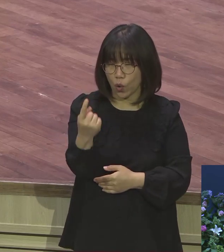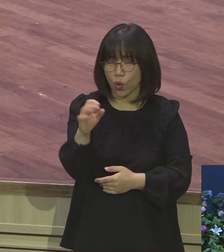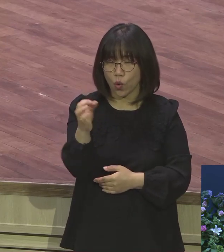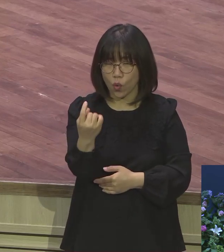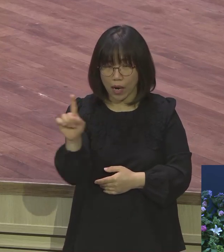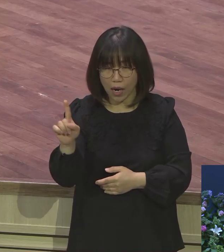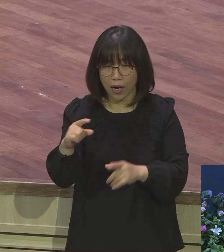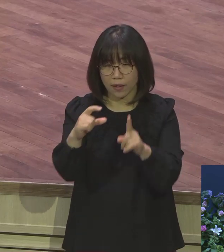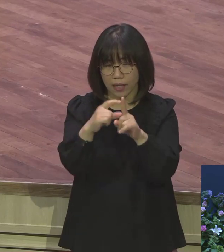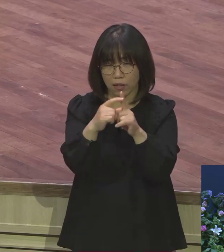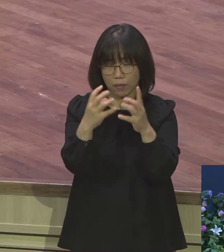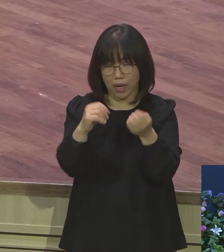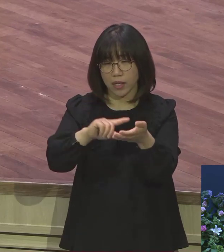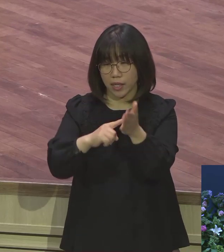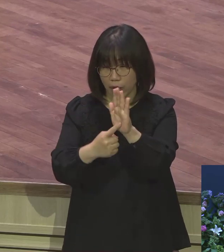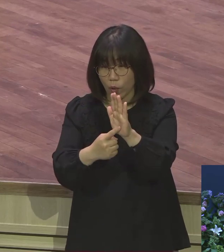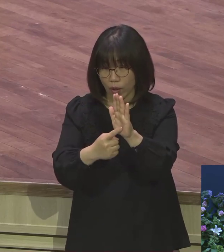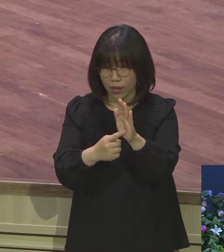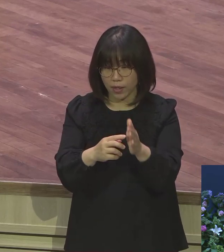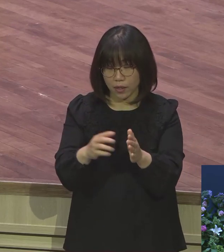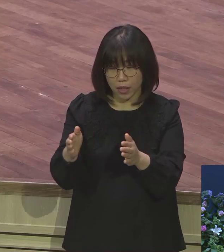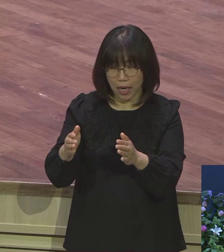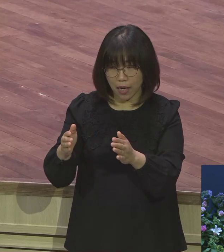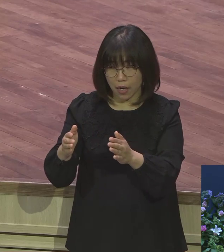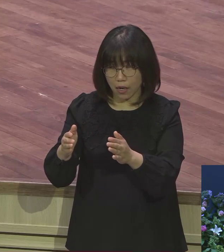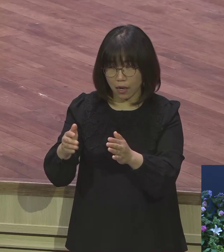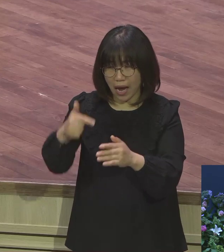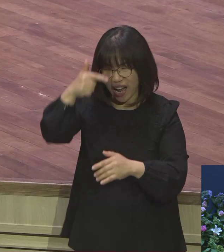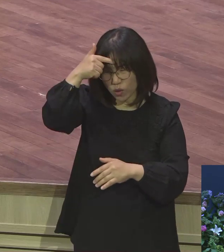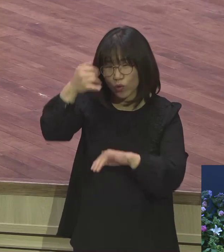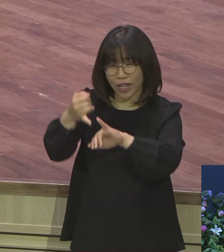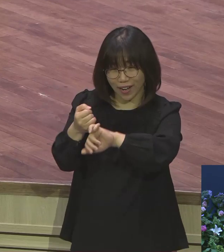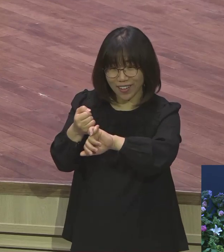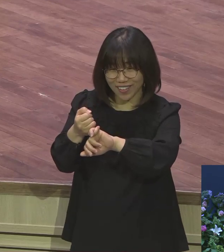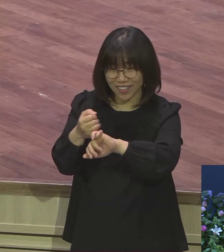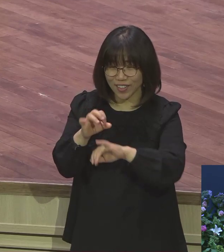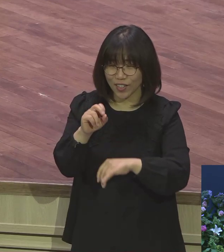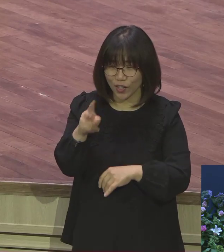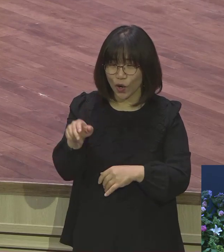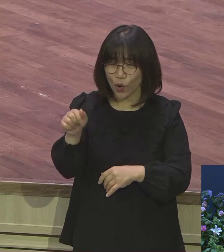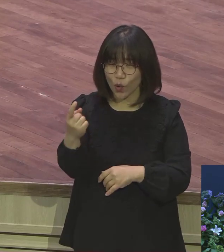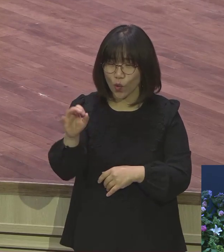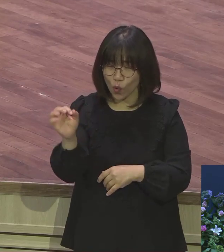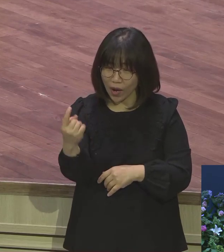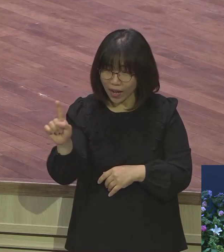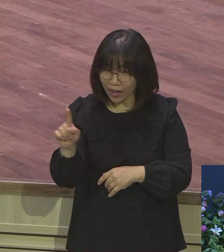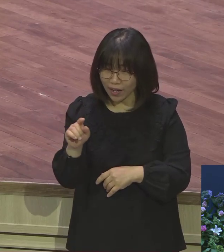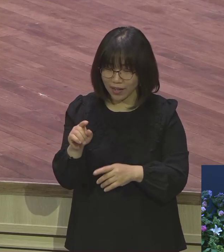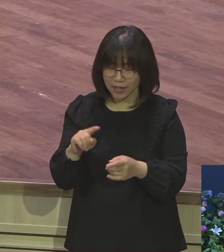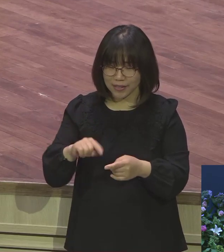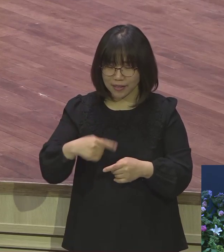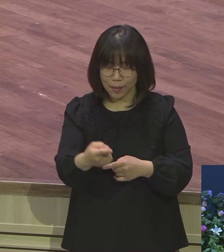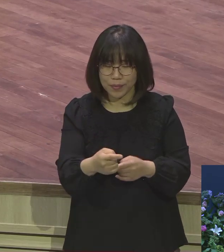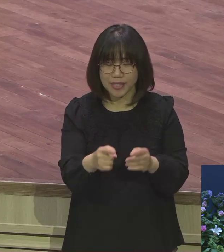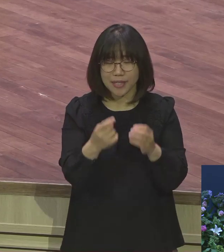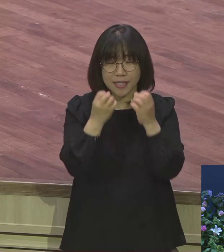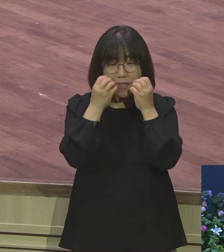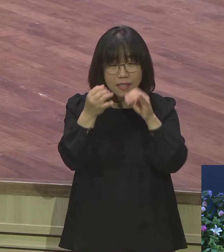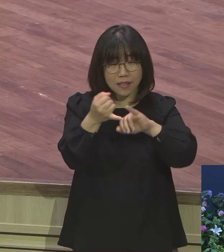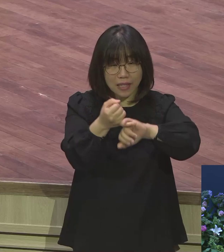예수님 오시고 난 이후 신약에는 한 마디도 없어요 왜 그분이 그분이니까 아시겠어요 그러니까